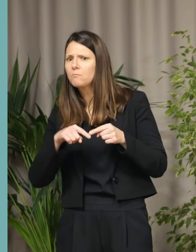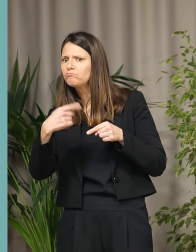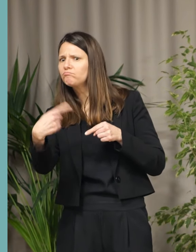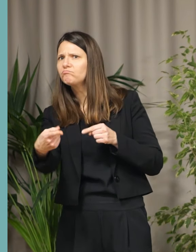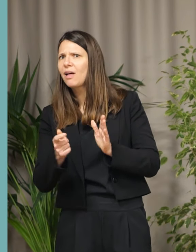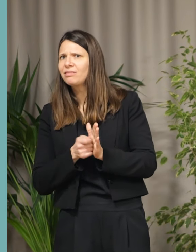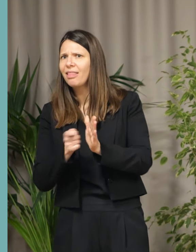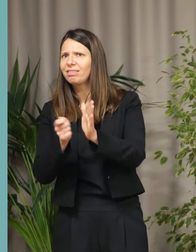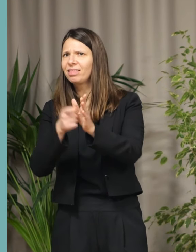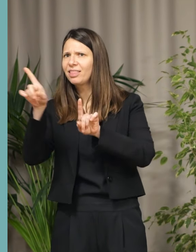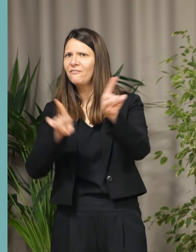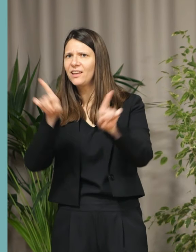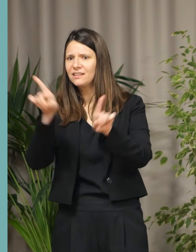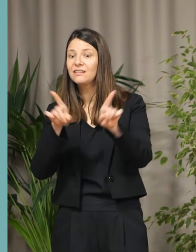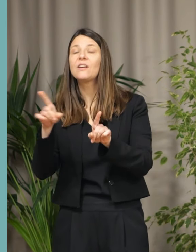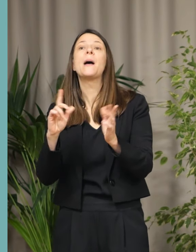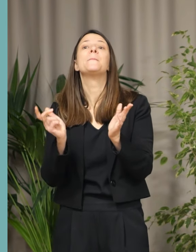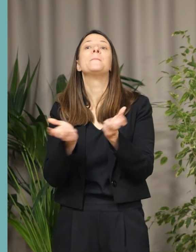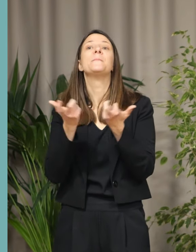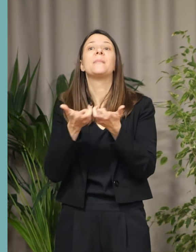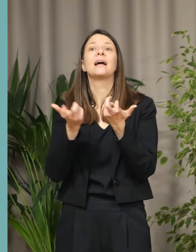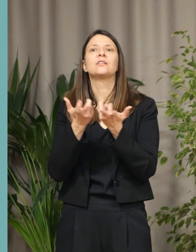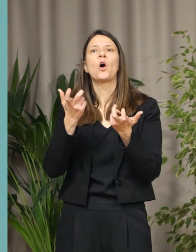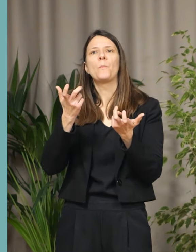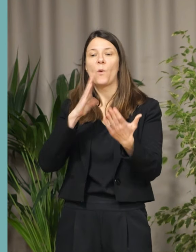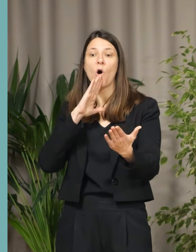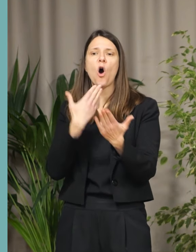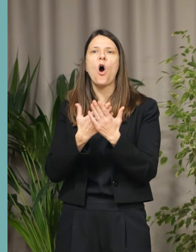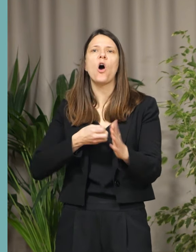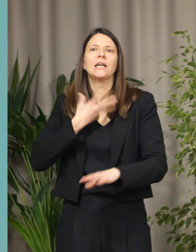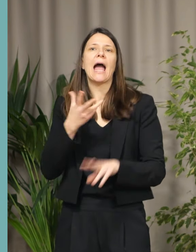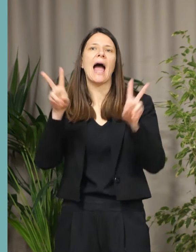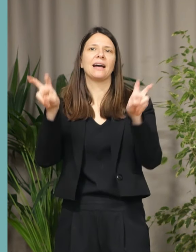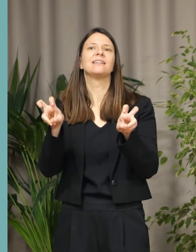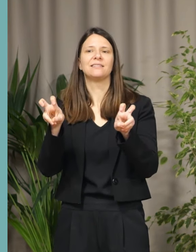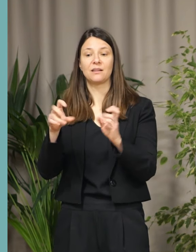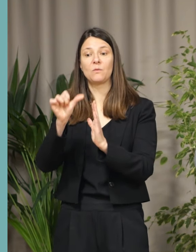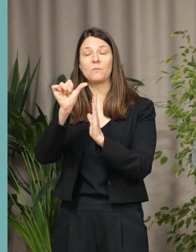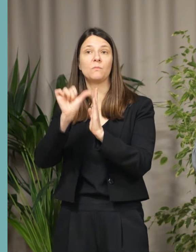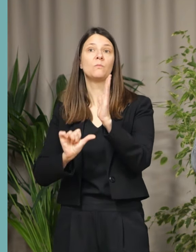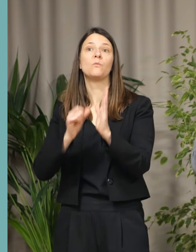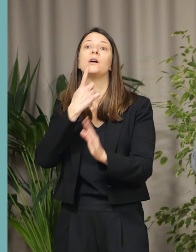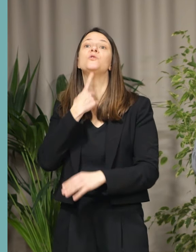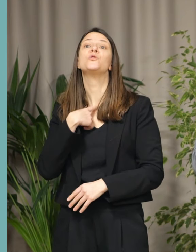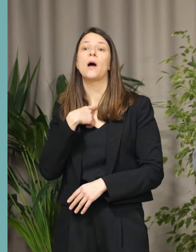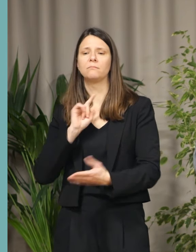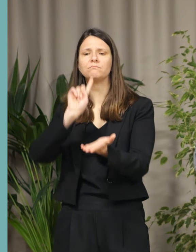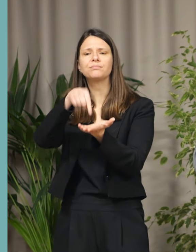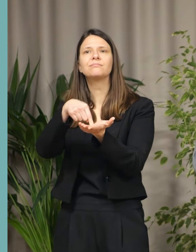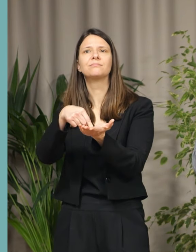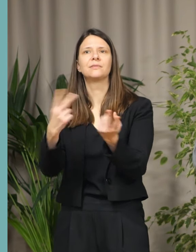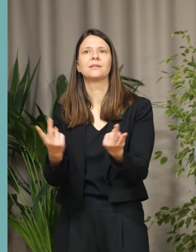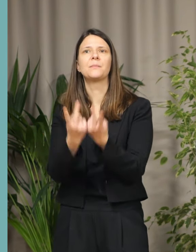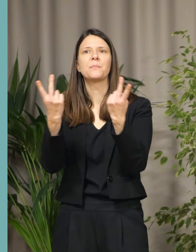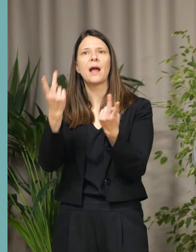donne rendez-vous entre autres au rencard au mois de juin dans le parc de l'Europe. Nous y